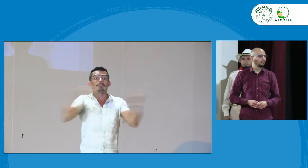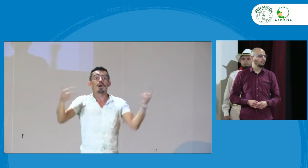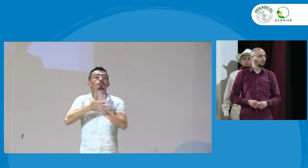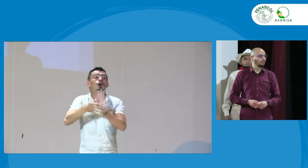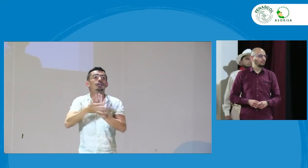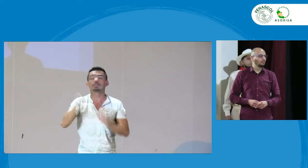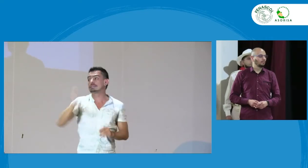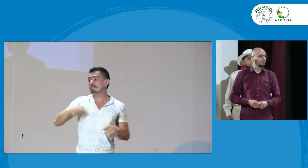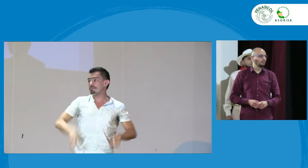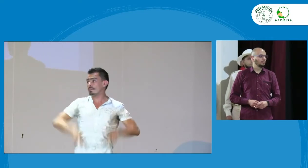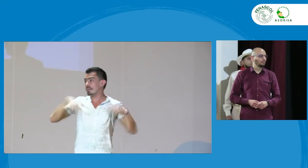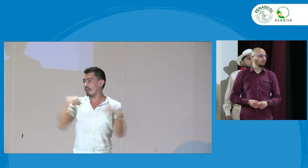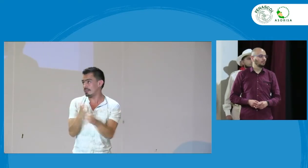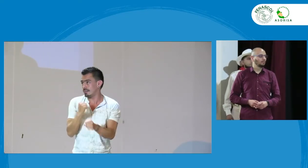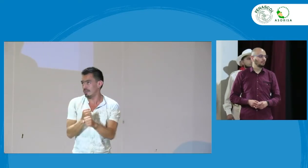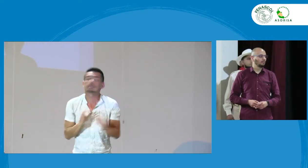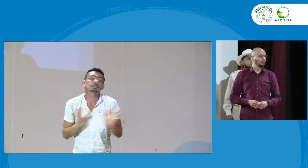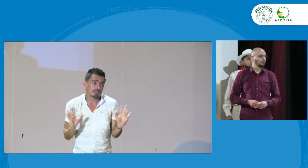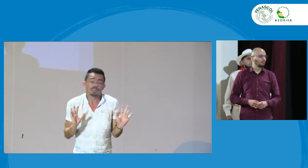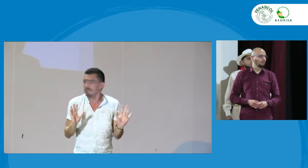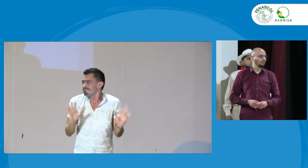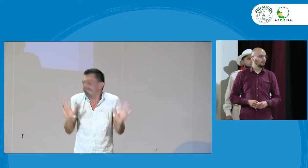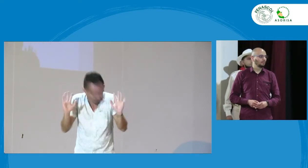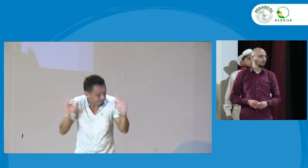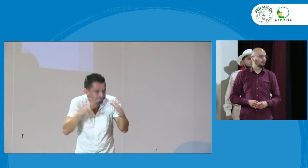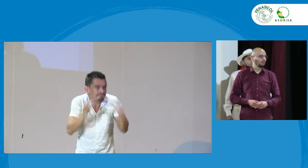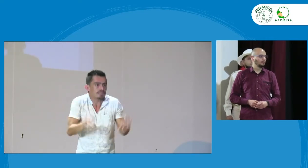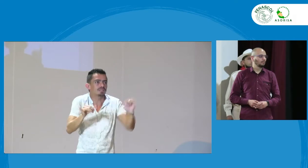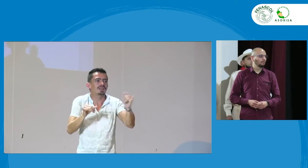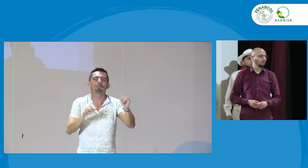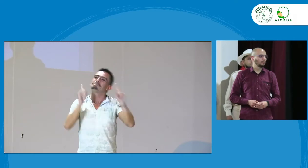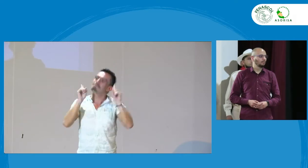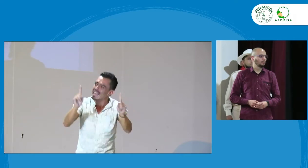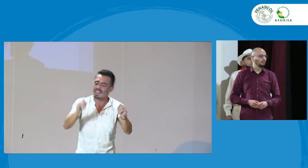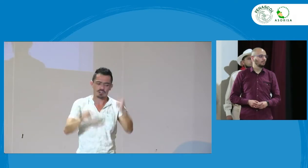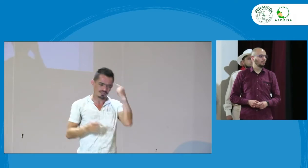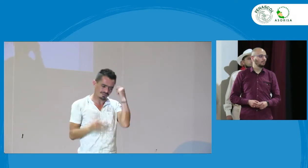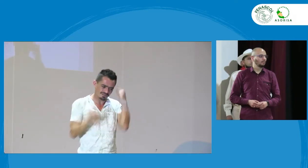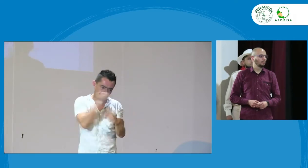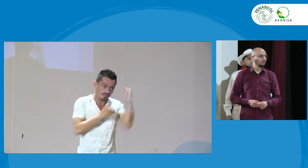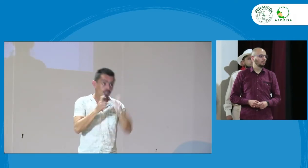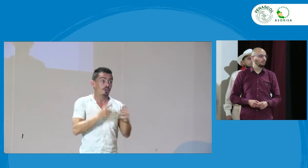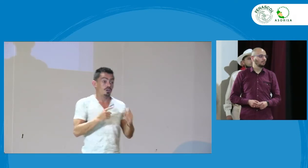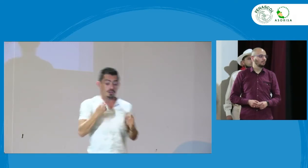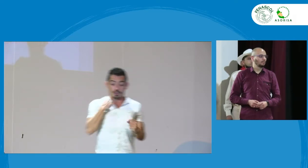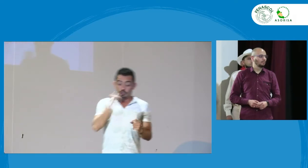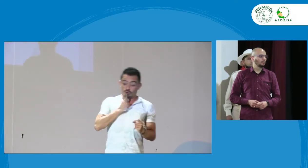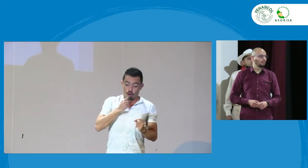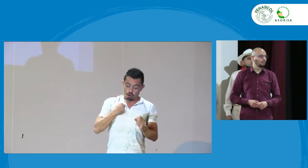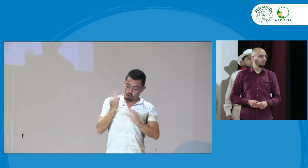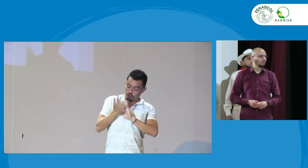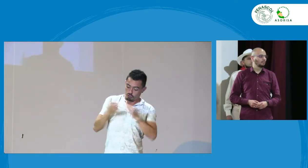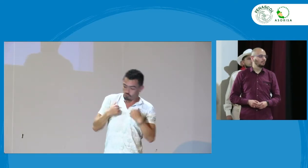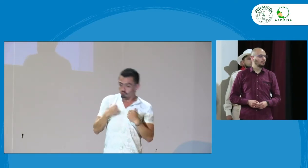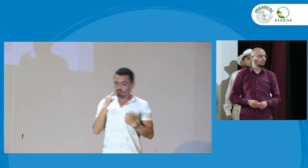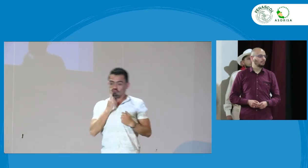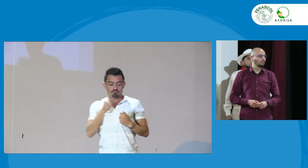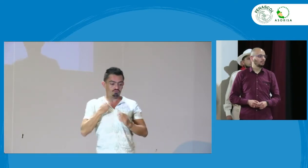lingüísticos sabemos que por supuesto esto es una oportunidad laboral para las personas sordas sin embargo como